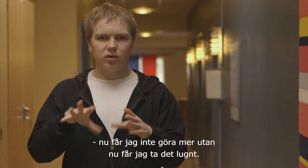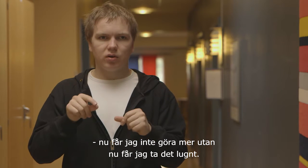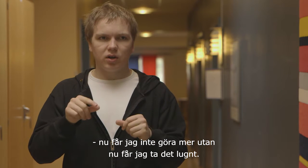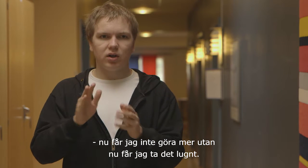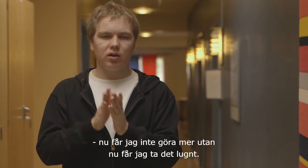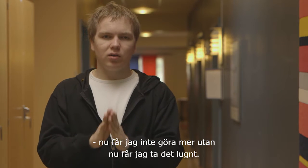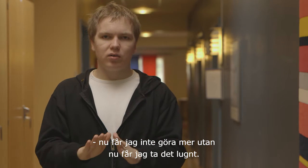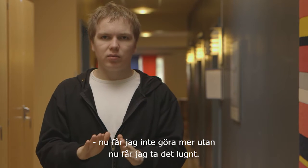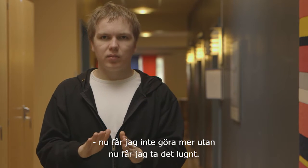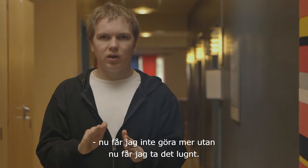jag ta det lugnt.